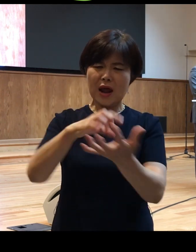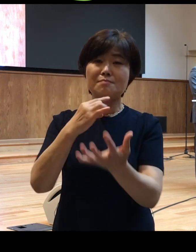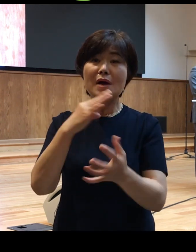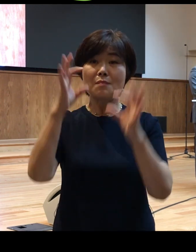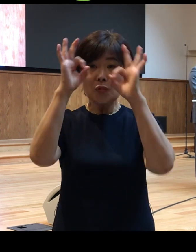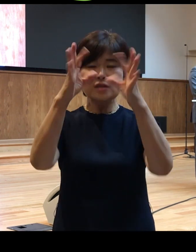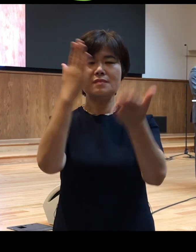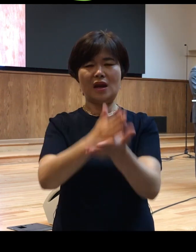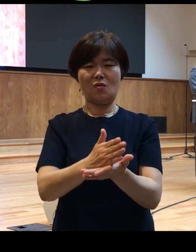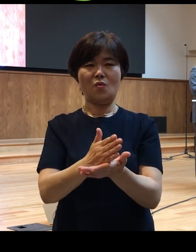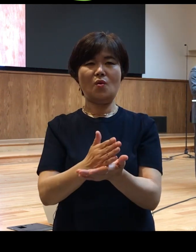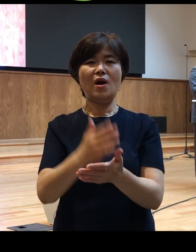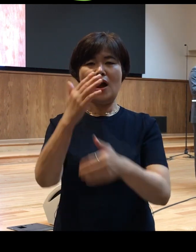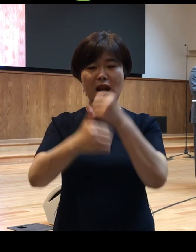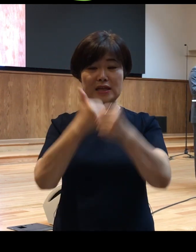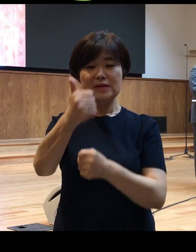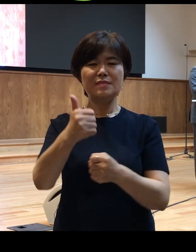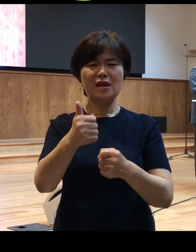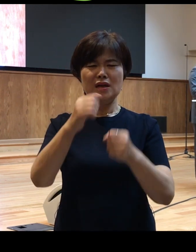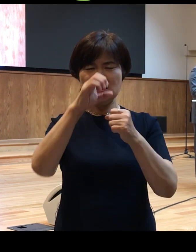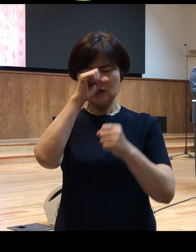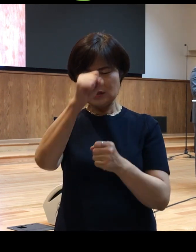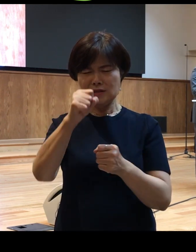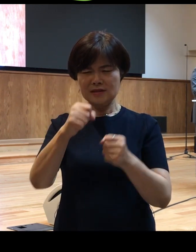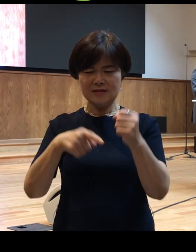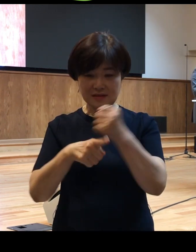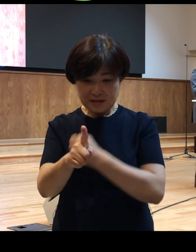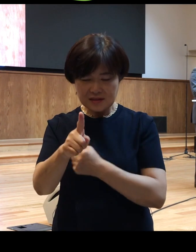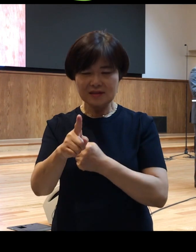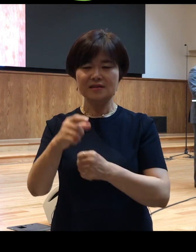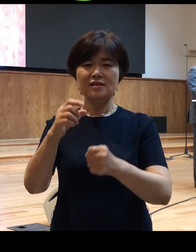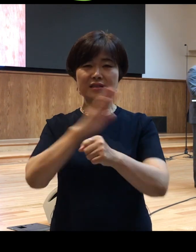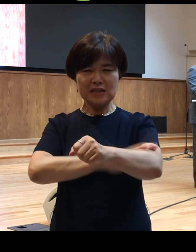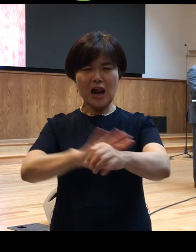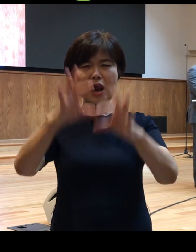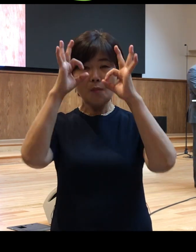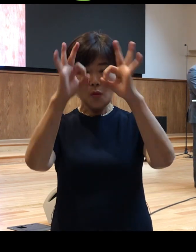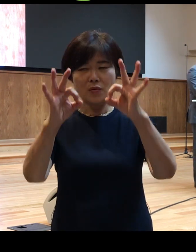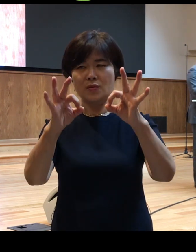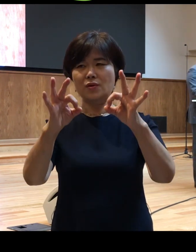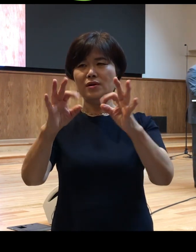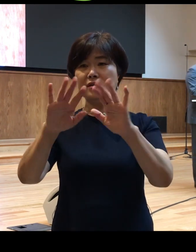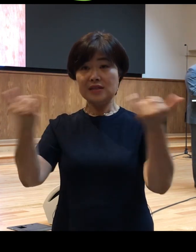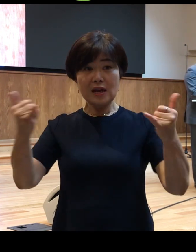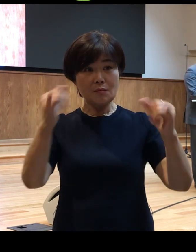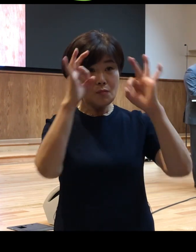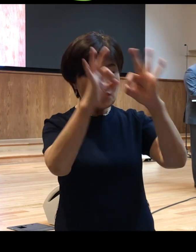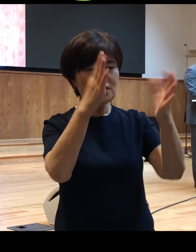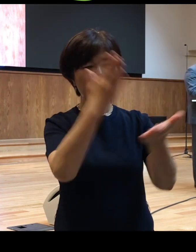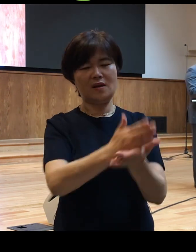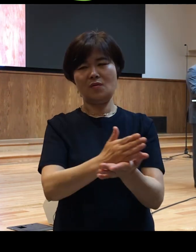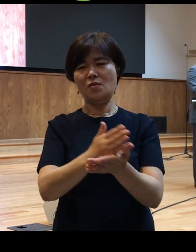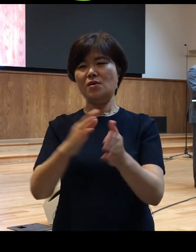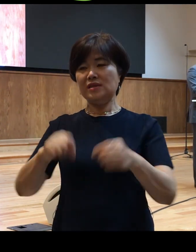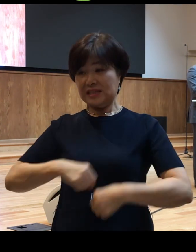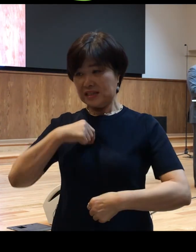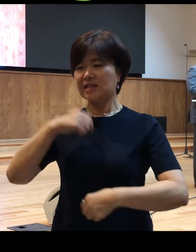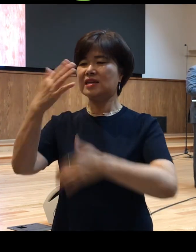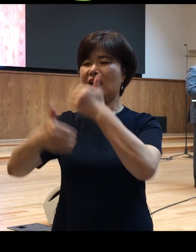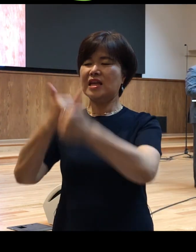하나님의 섭리를 주목할 수 있어야 됩니다 여러분 사람을 주목하기보다 신실하신 하나님을 주목하는